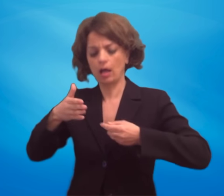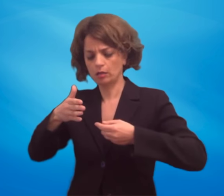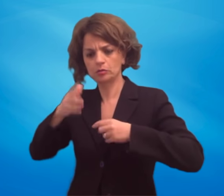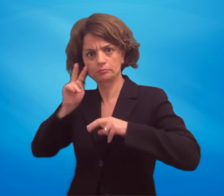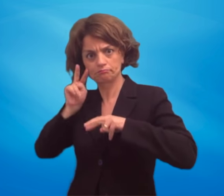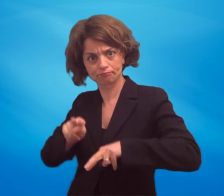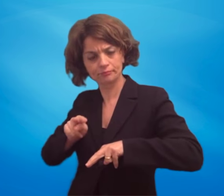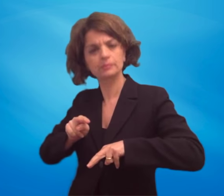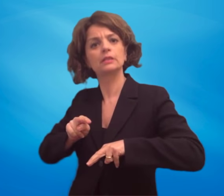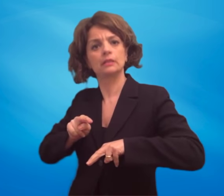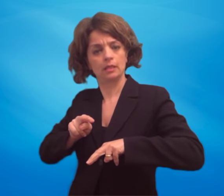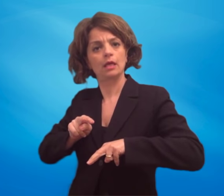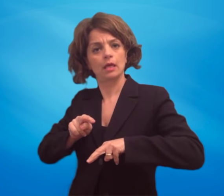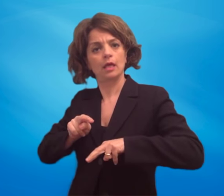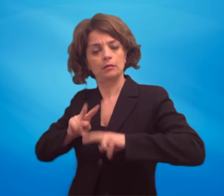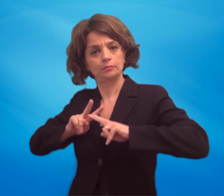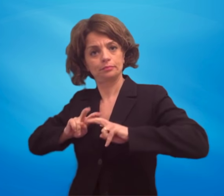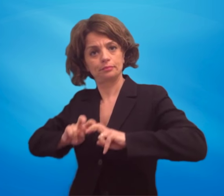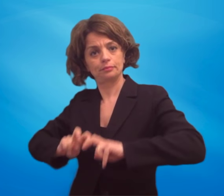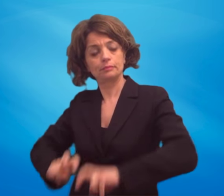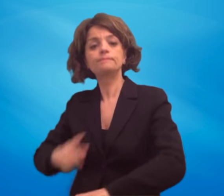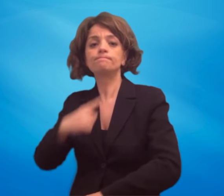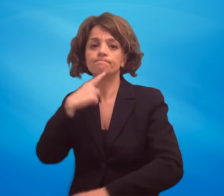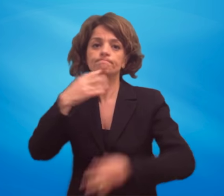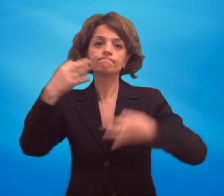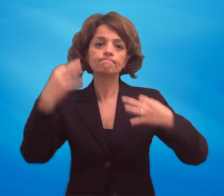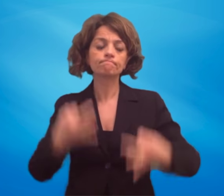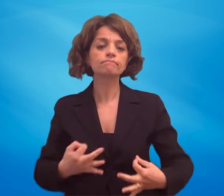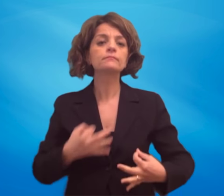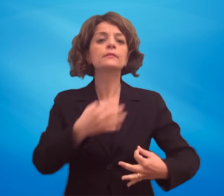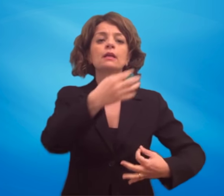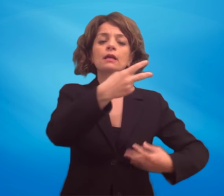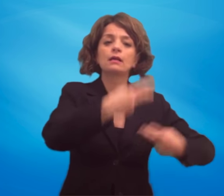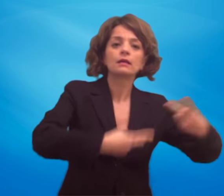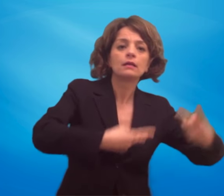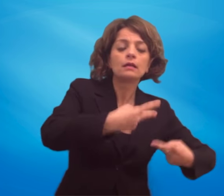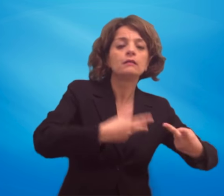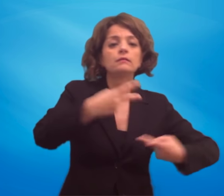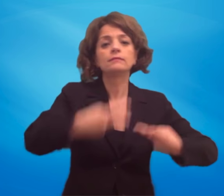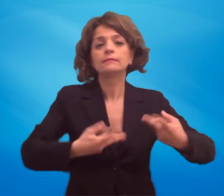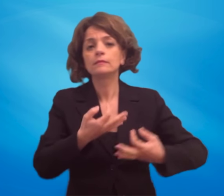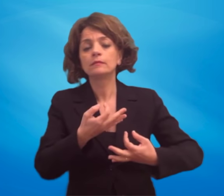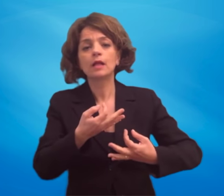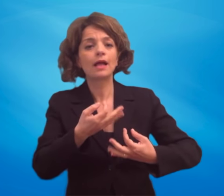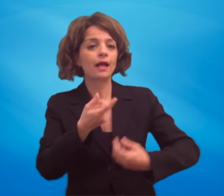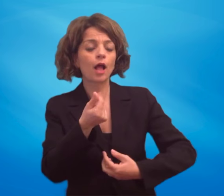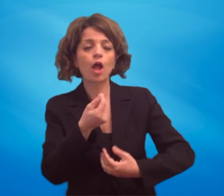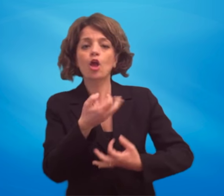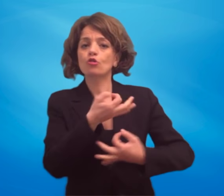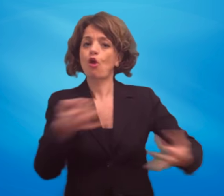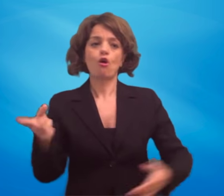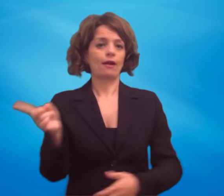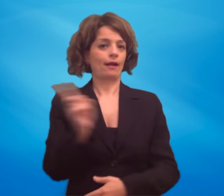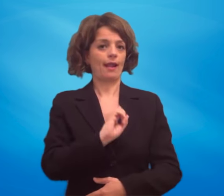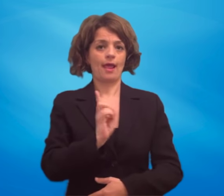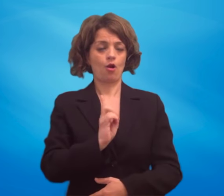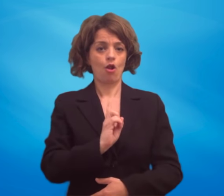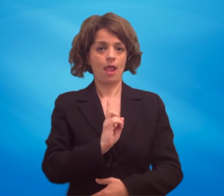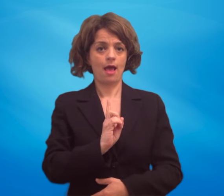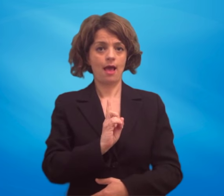contabili poste in essere dagli ex componenti del Consiglio provinciale ENS di Foggia, nel